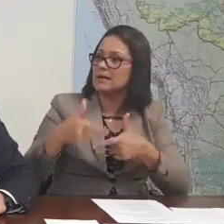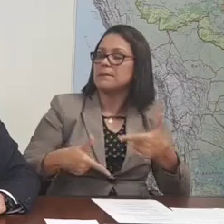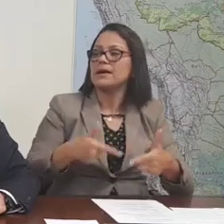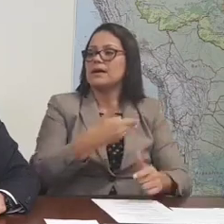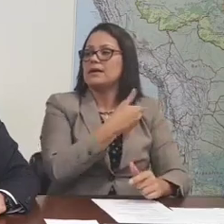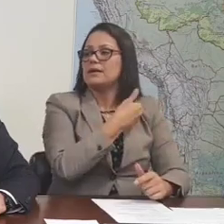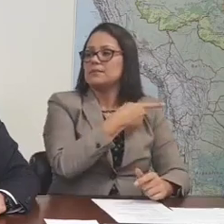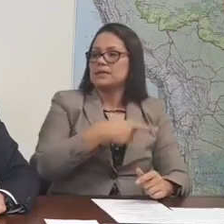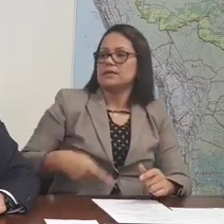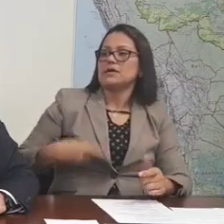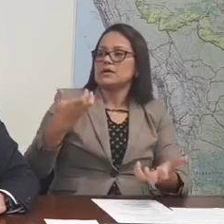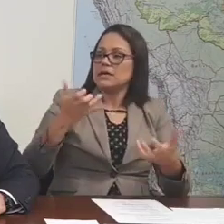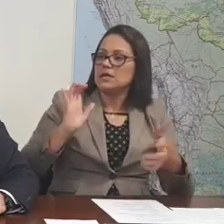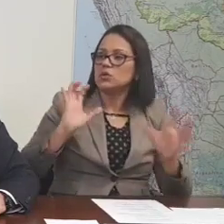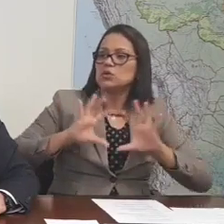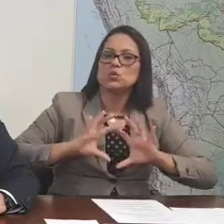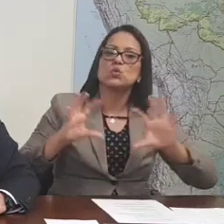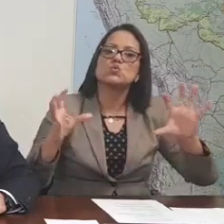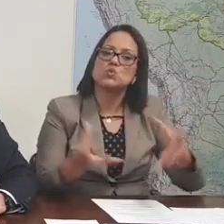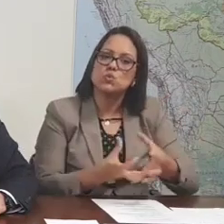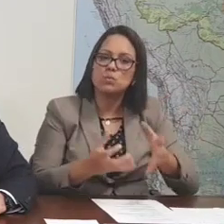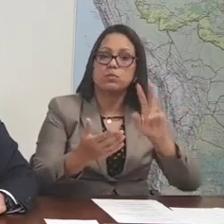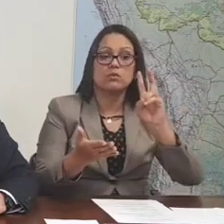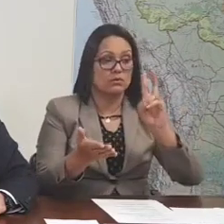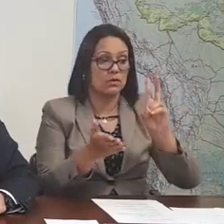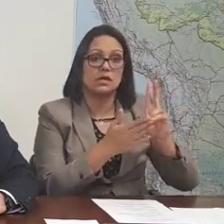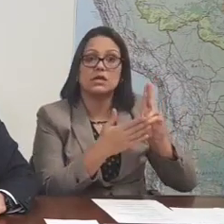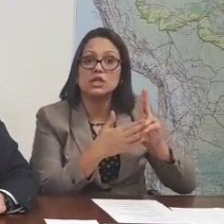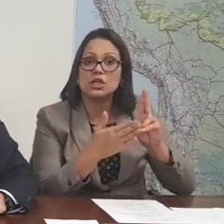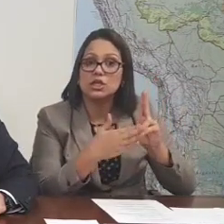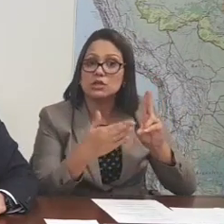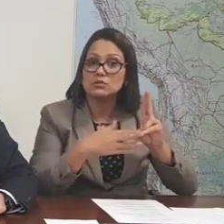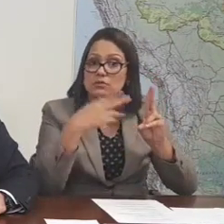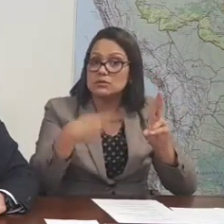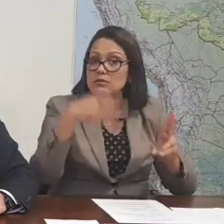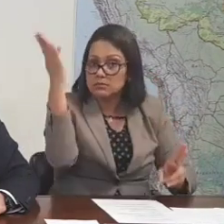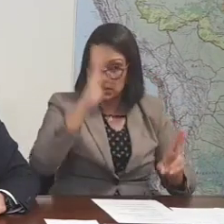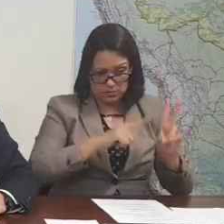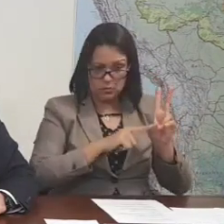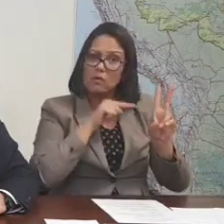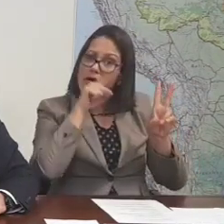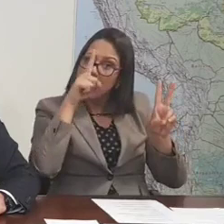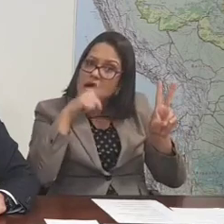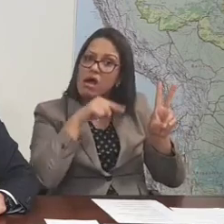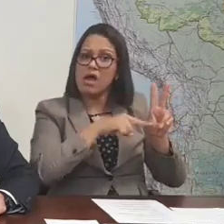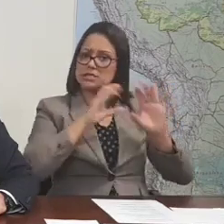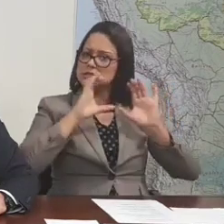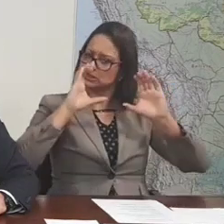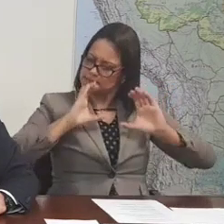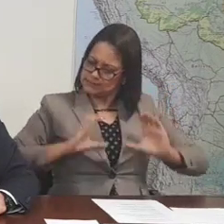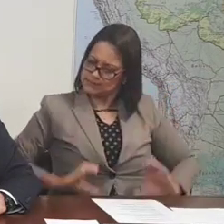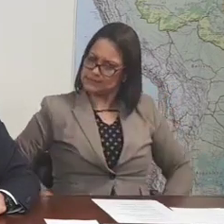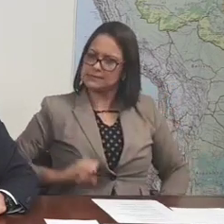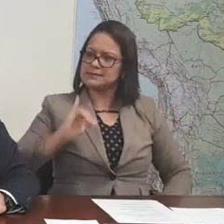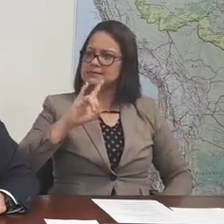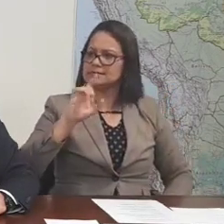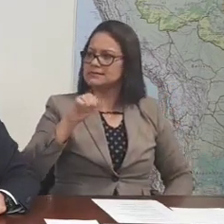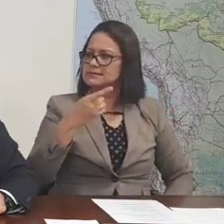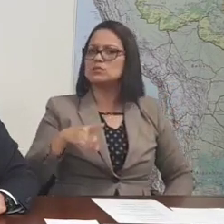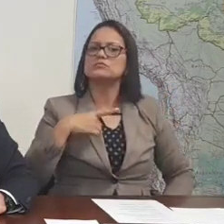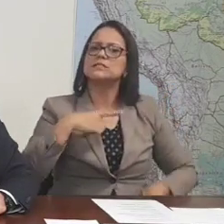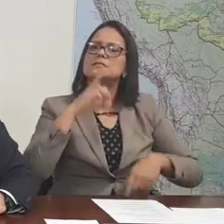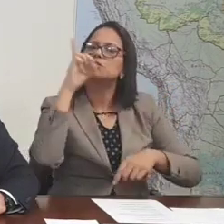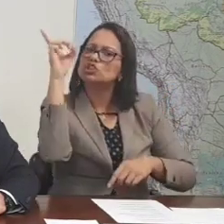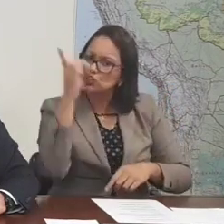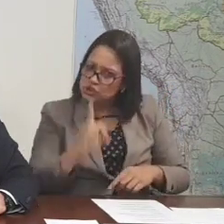todas as comunidades indígenas, o índio brasileiro é um cidadão e ele tem o mesmo direito como